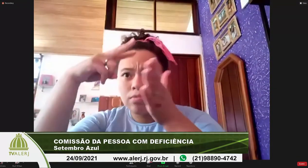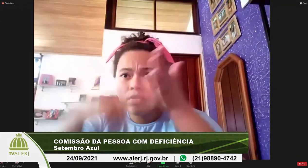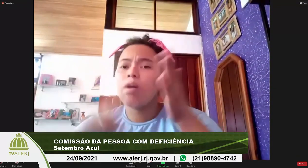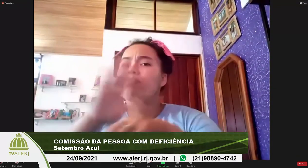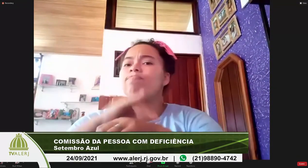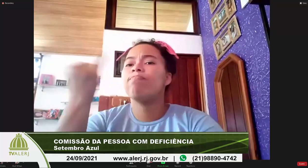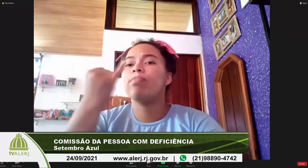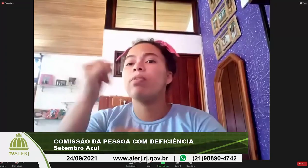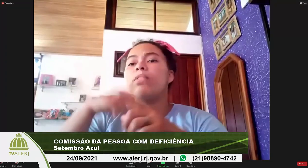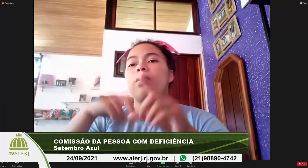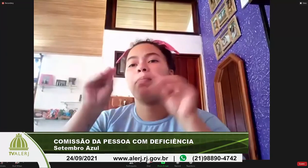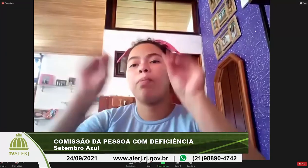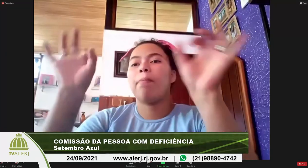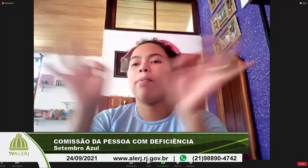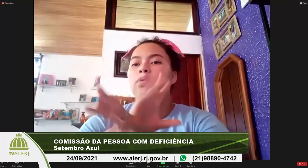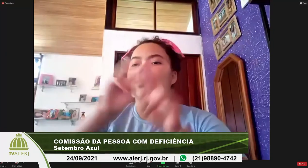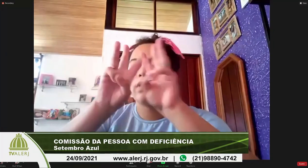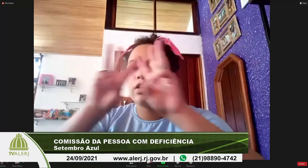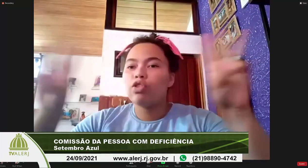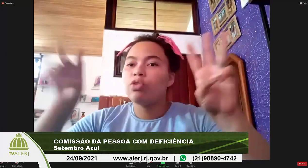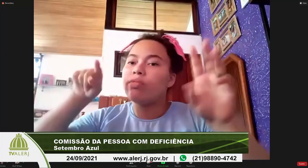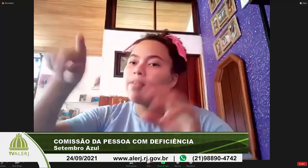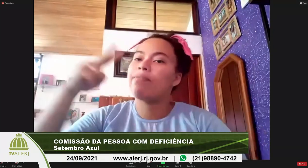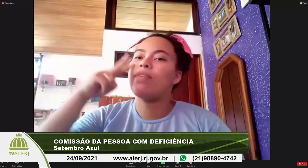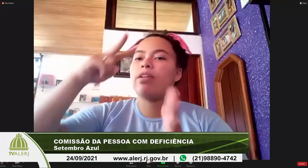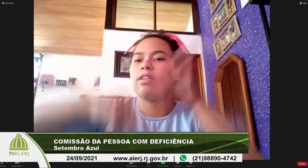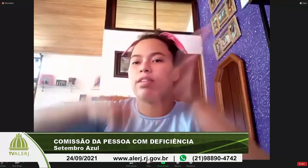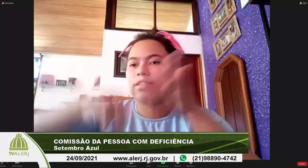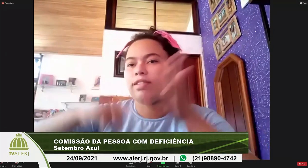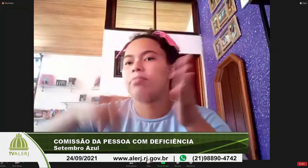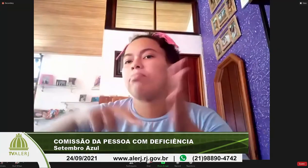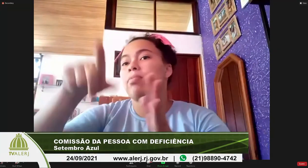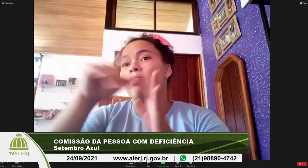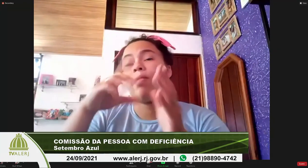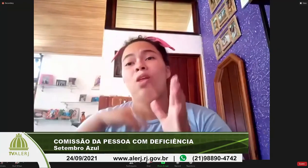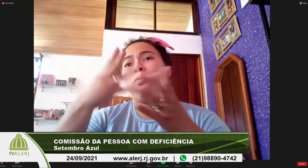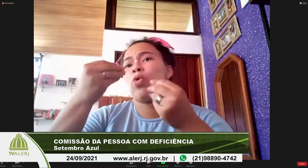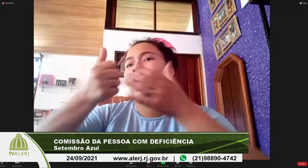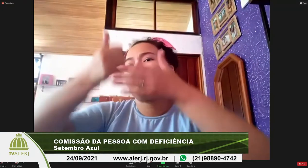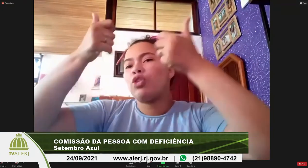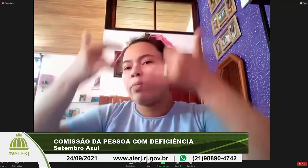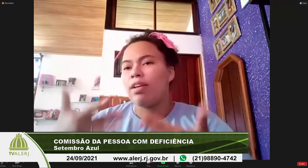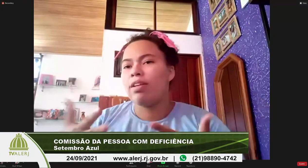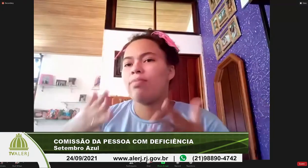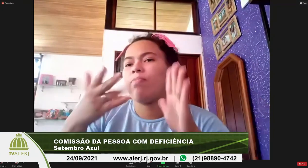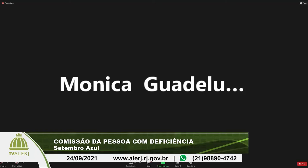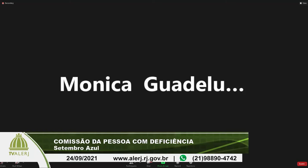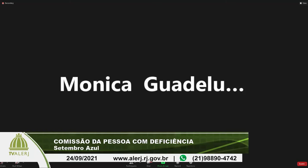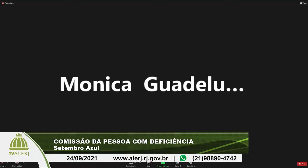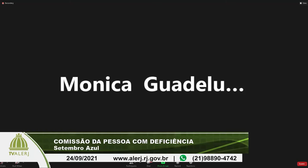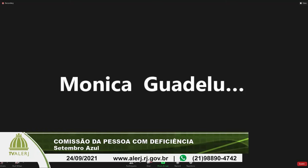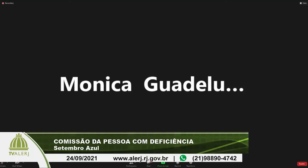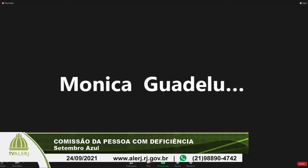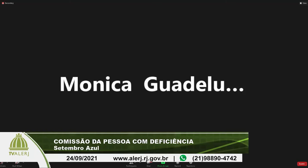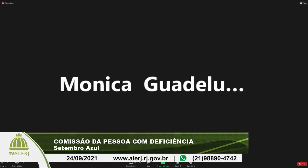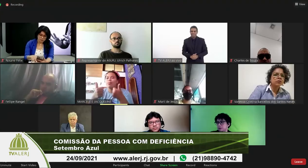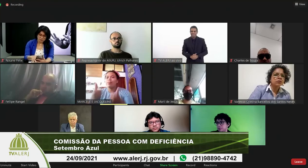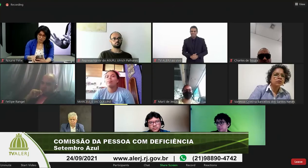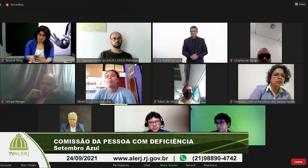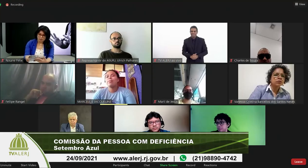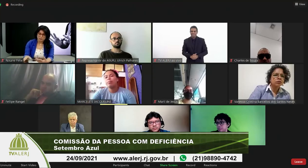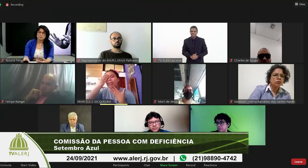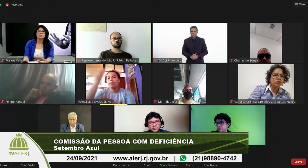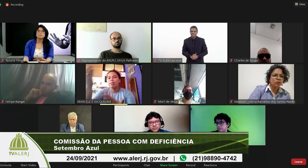se você quiser ver as nossas sugestões detalhadamente esse documento vai estar registrado lá no site da